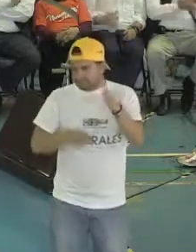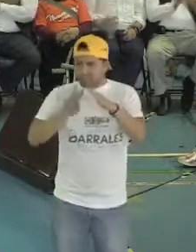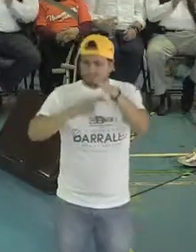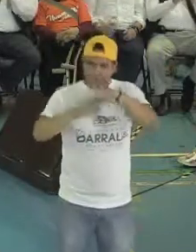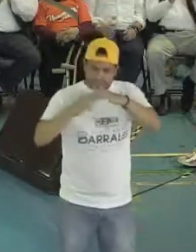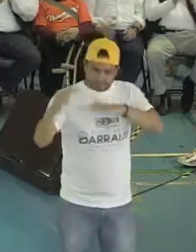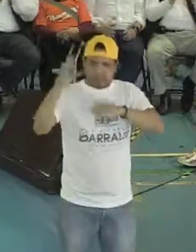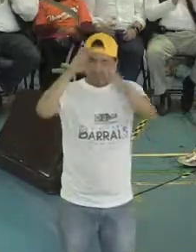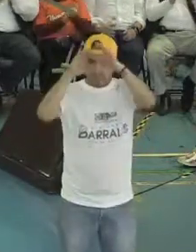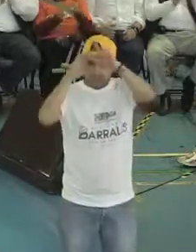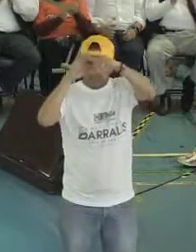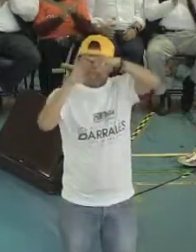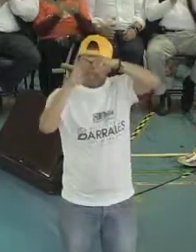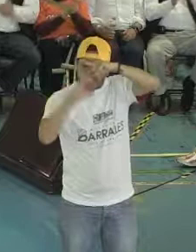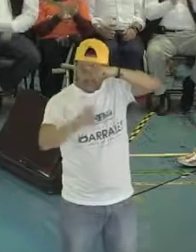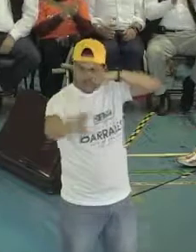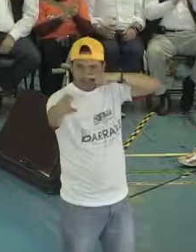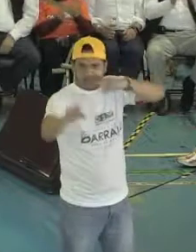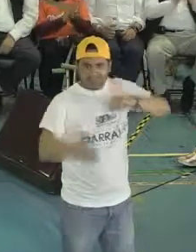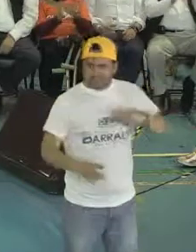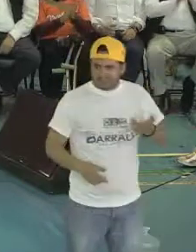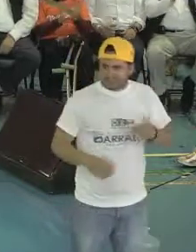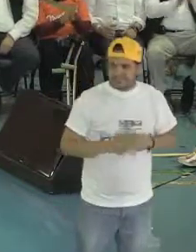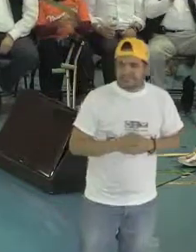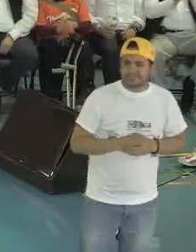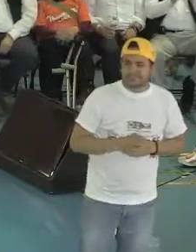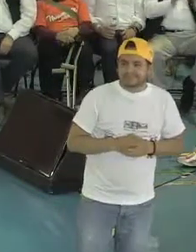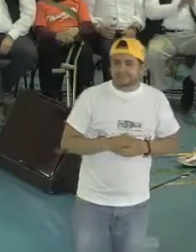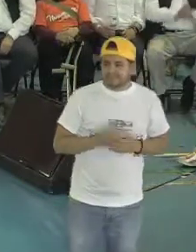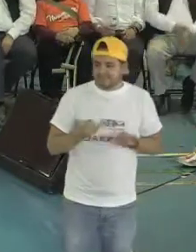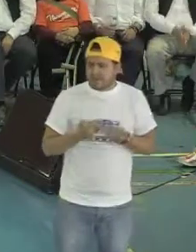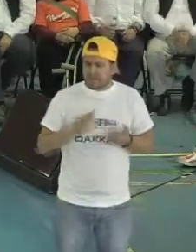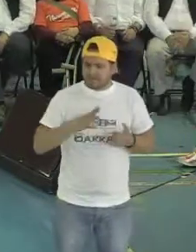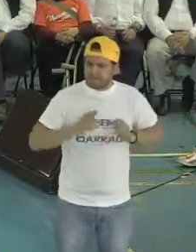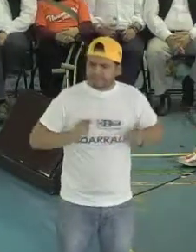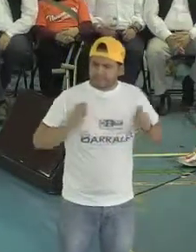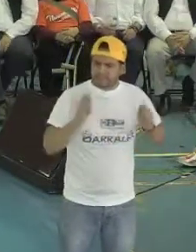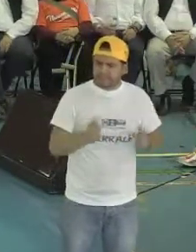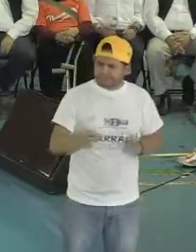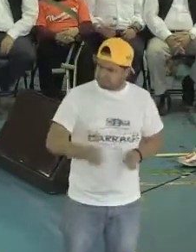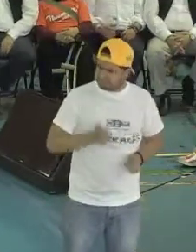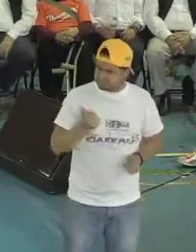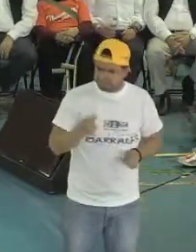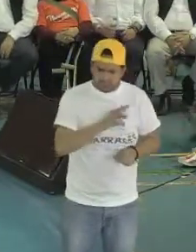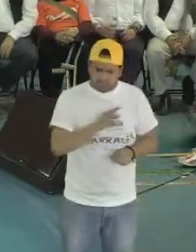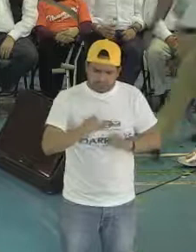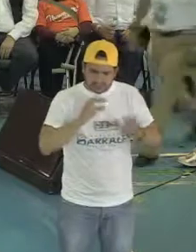va a ser nuestro nuevo transporte, también se los vamos a entregar. Y aprovecho para comentar porque